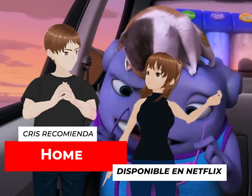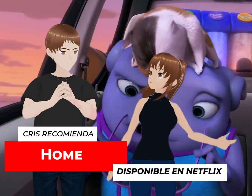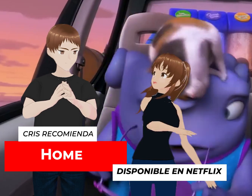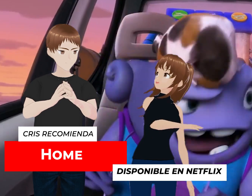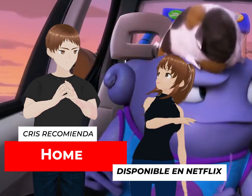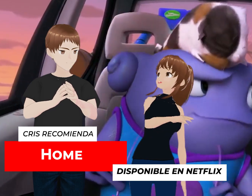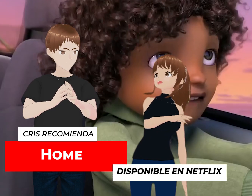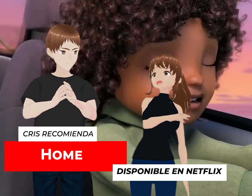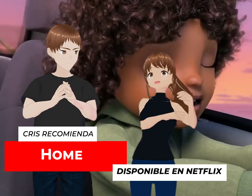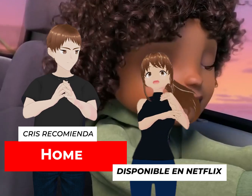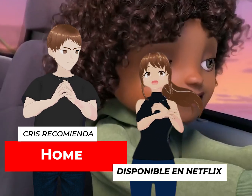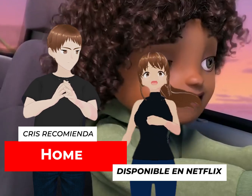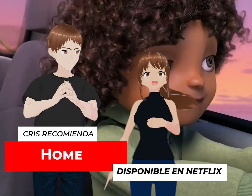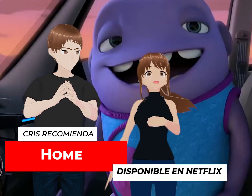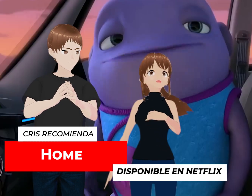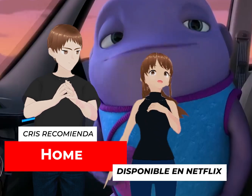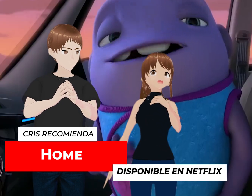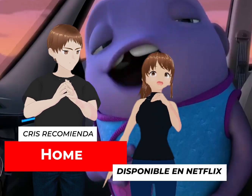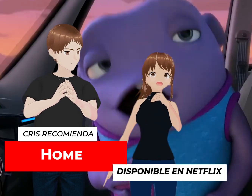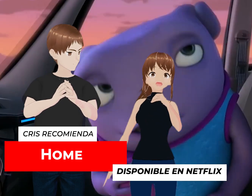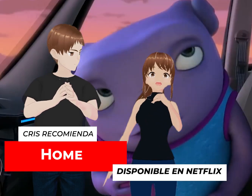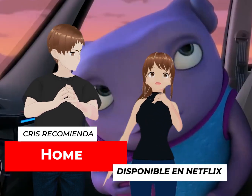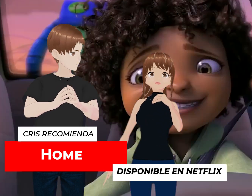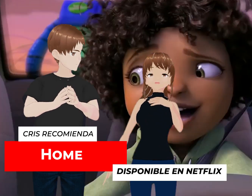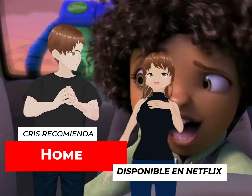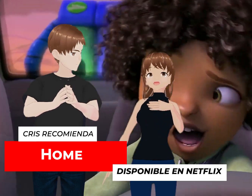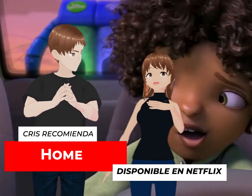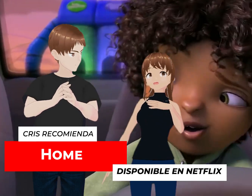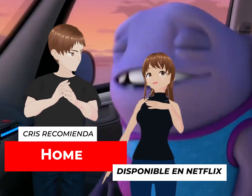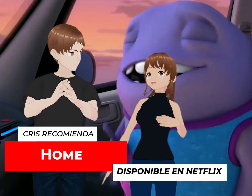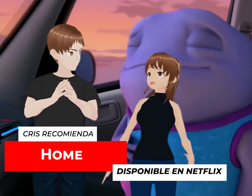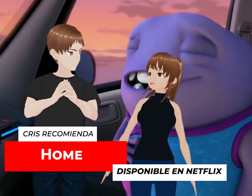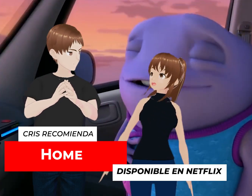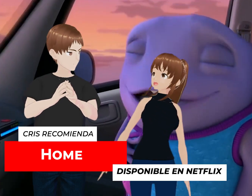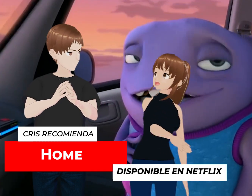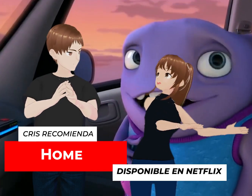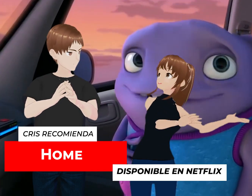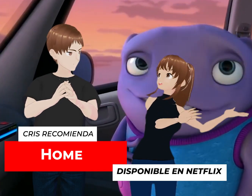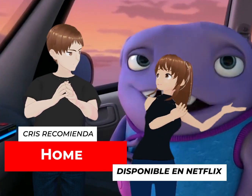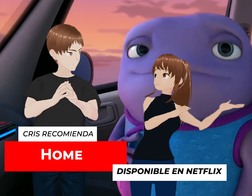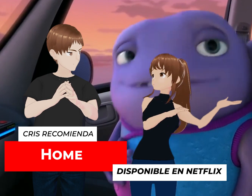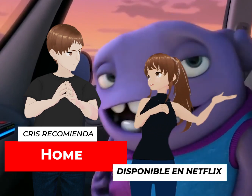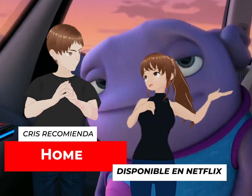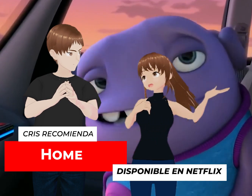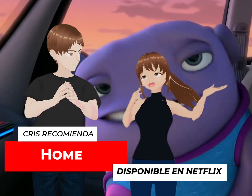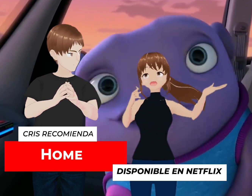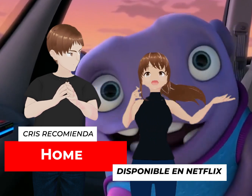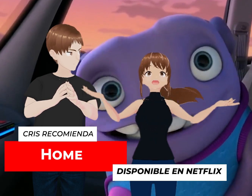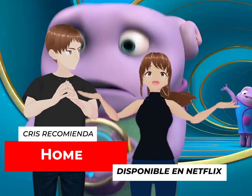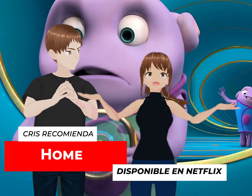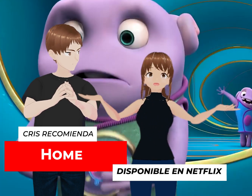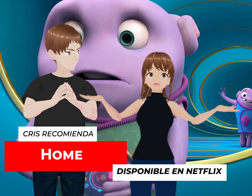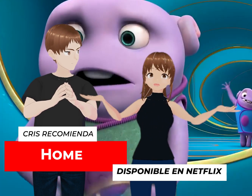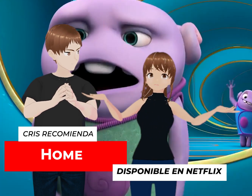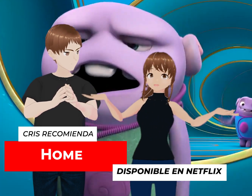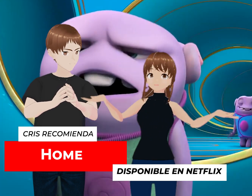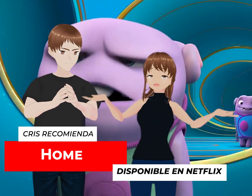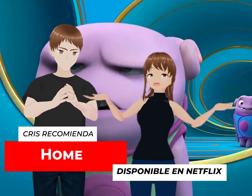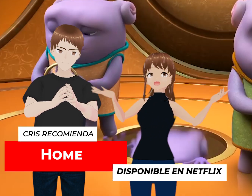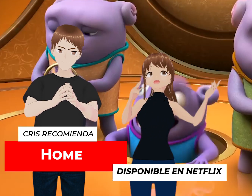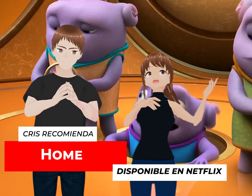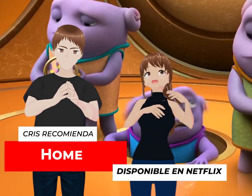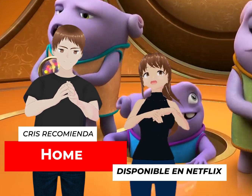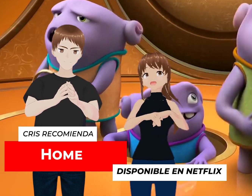Por el otro lado, hay una niña que no fue enviada a la isla de los seres